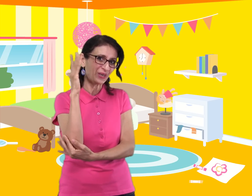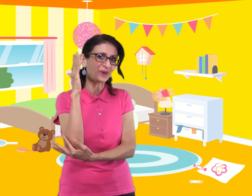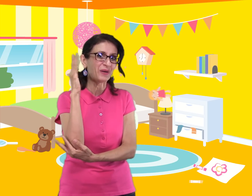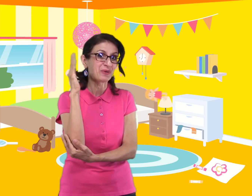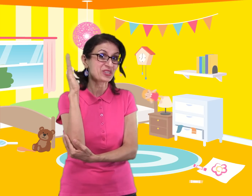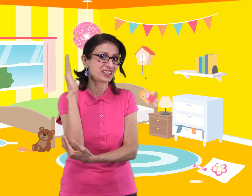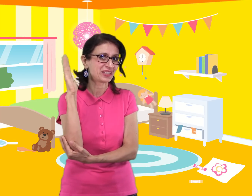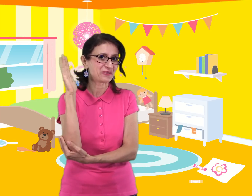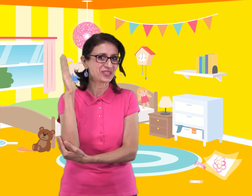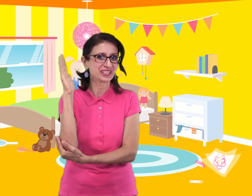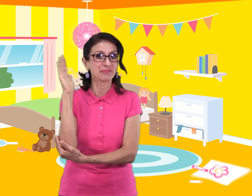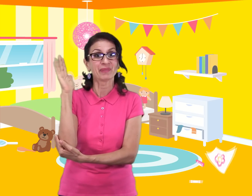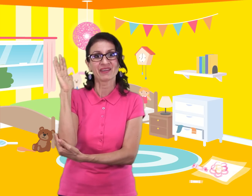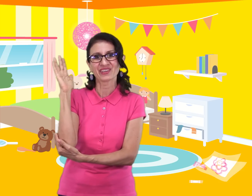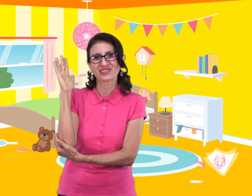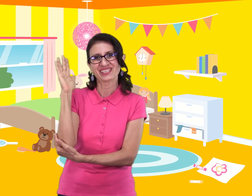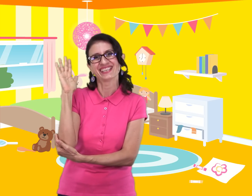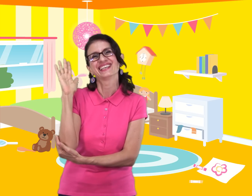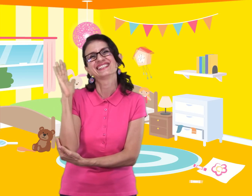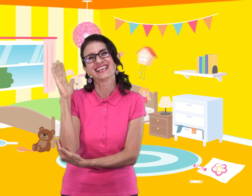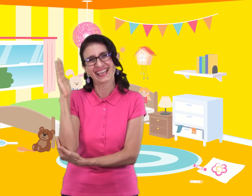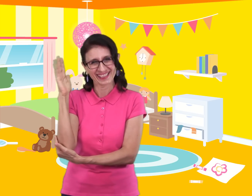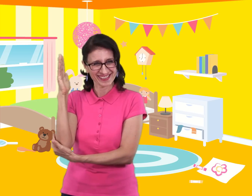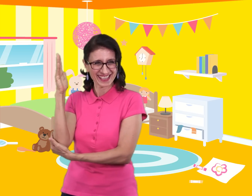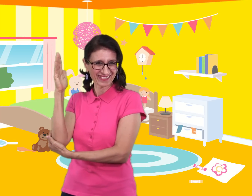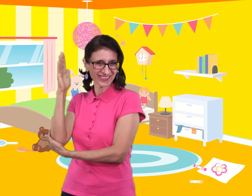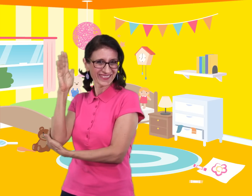koje možete naučiti pevajući zajedno sa mnom.